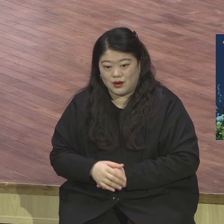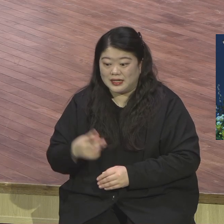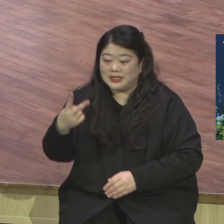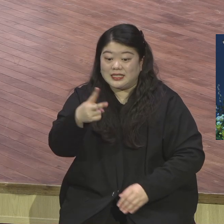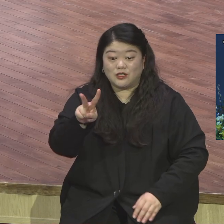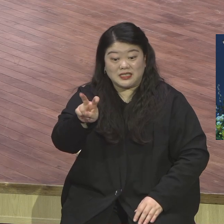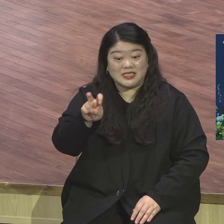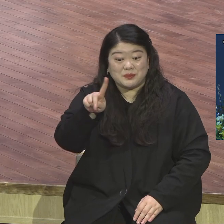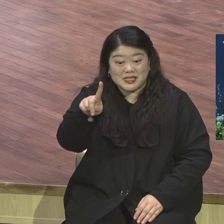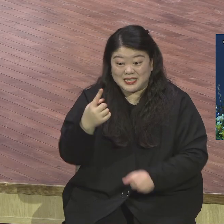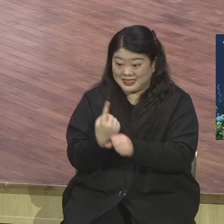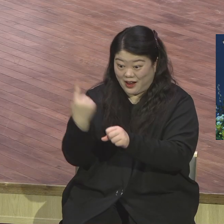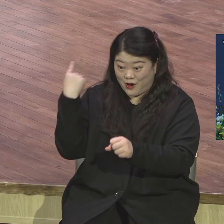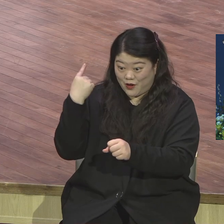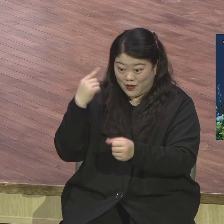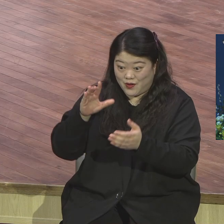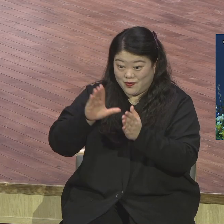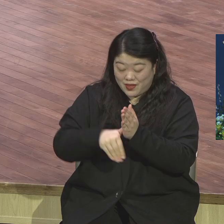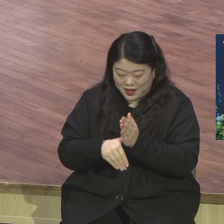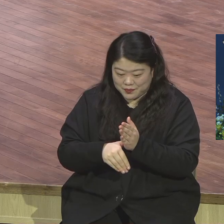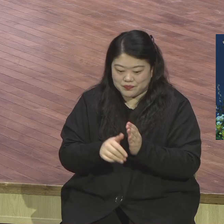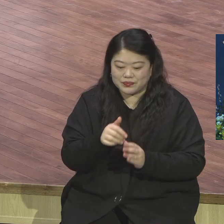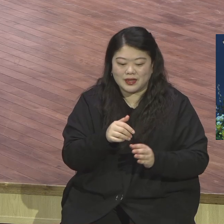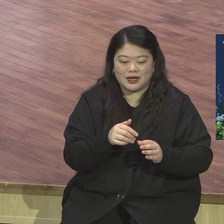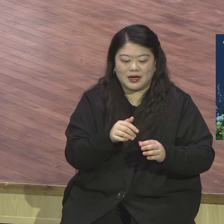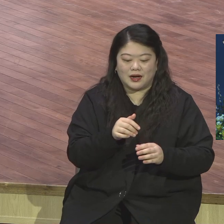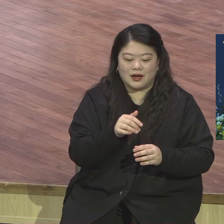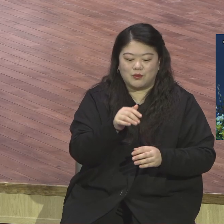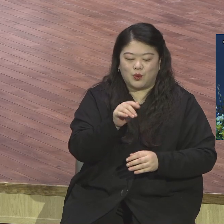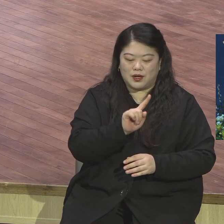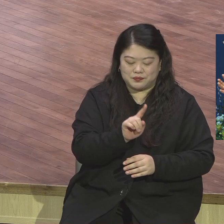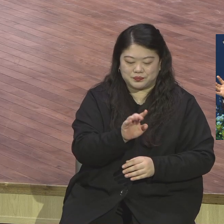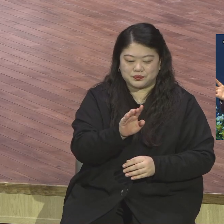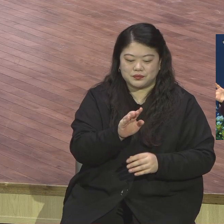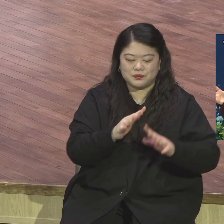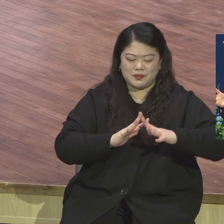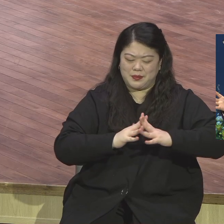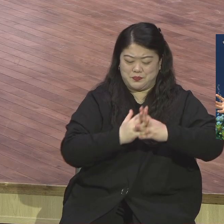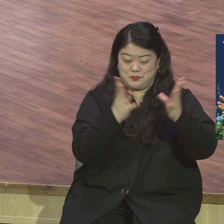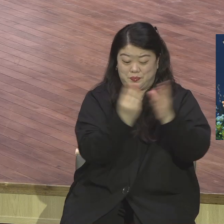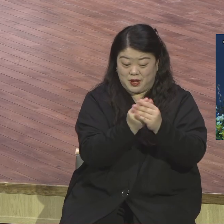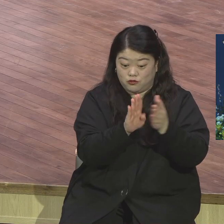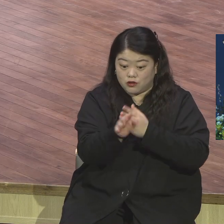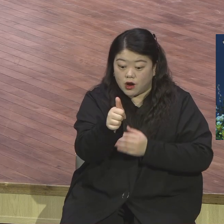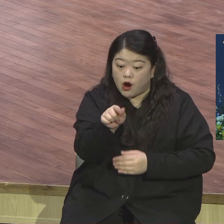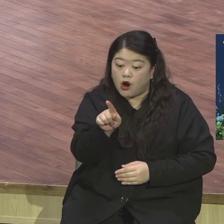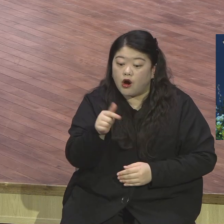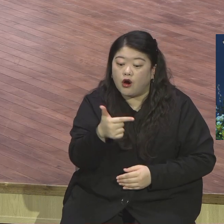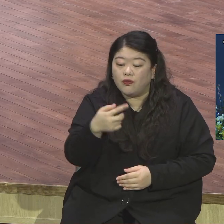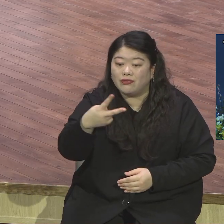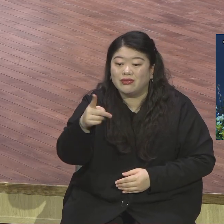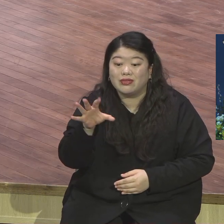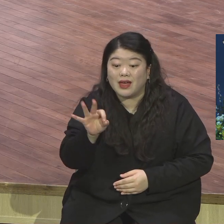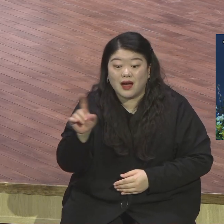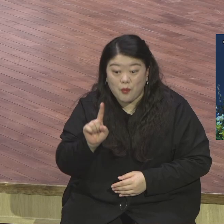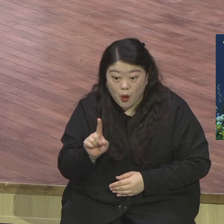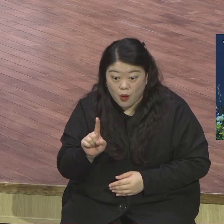모든 교회 빚을 다 청산하고 하나님께 교회를 온전히 드리는 것을 헌당이라 그래요.